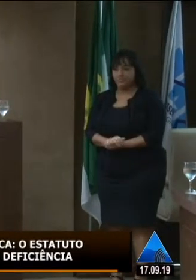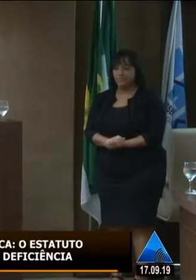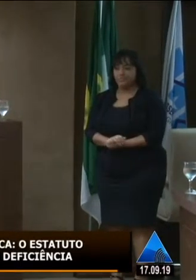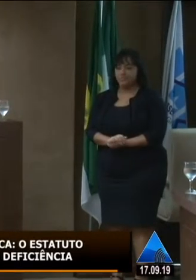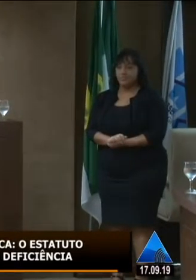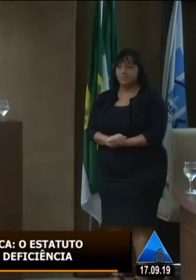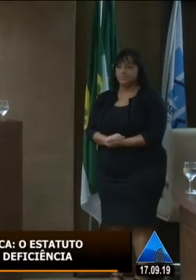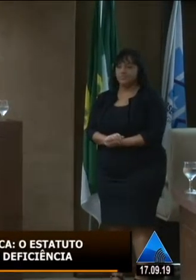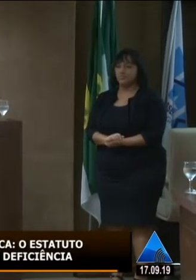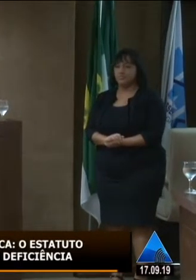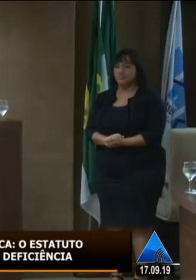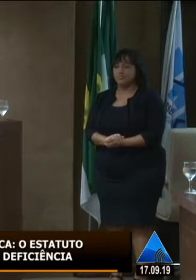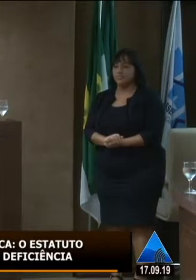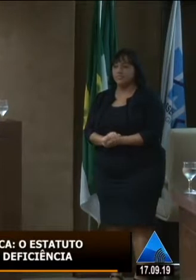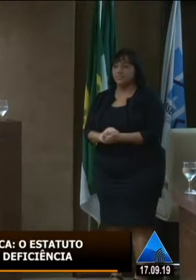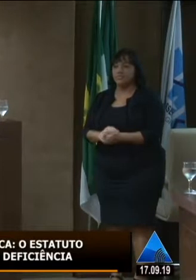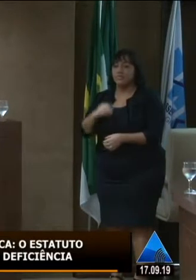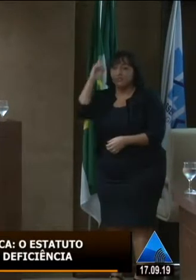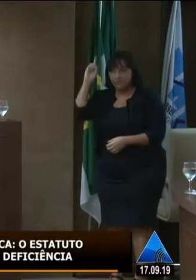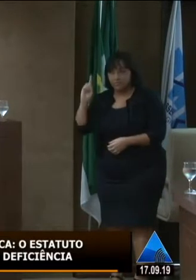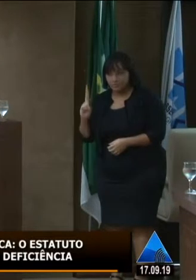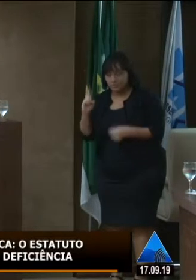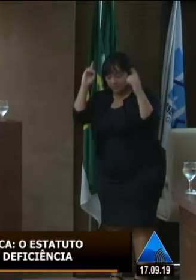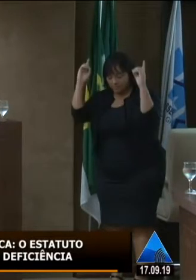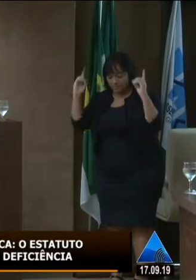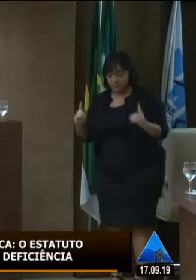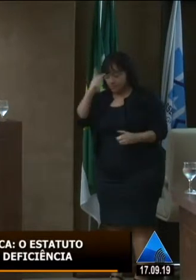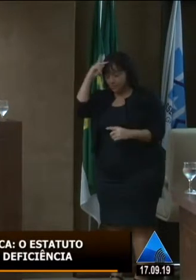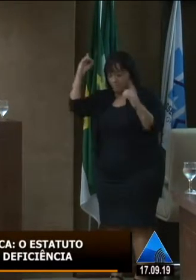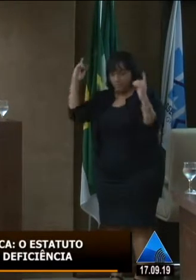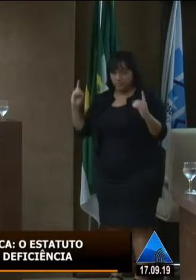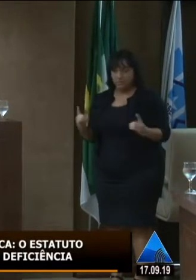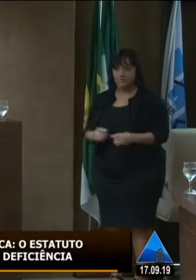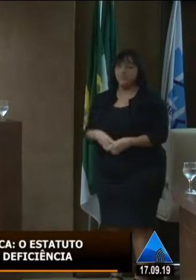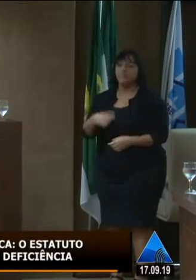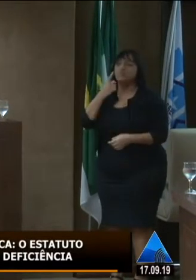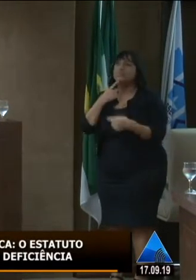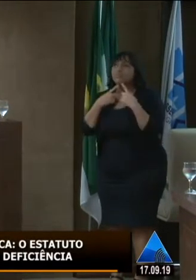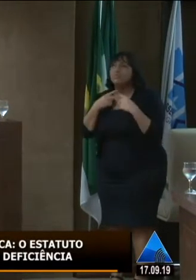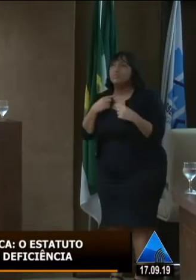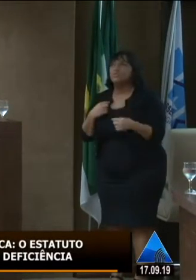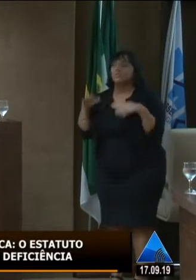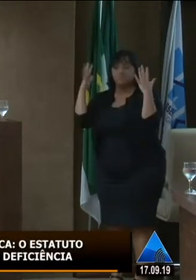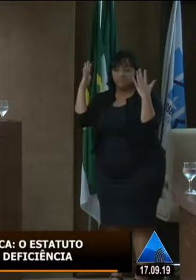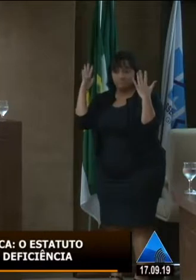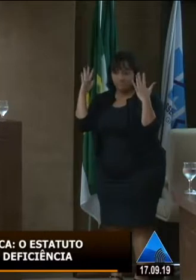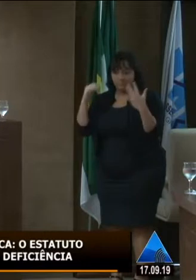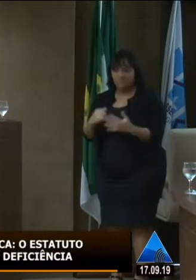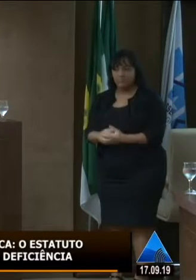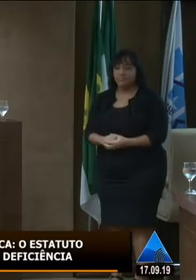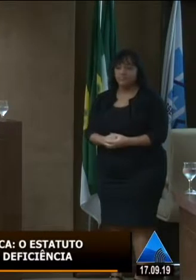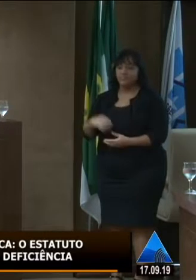coordenadoria estadual da pessoa com deficiência. Gostaria de parabenizar o deputado pela